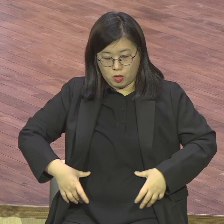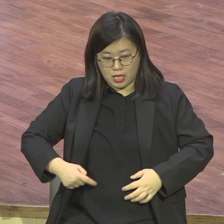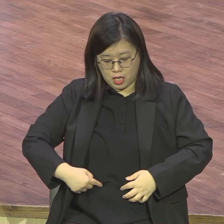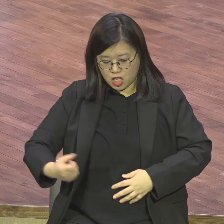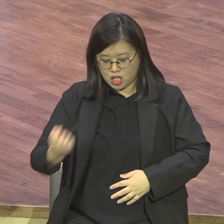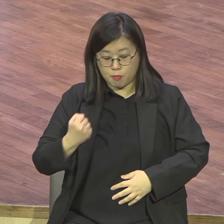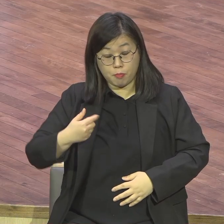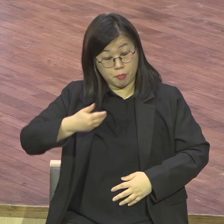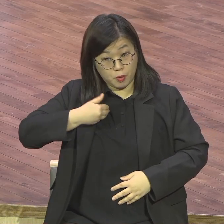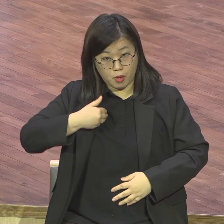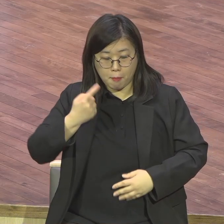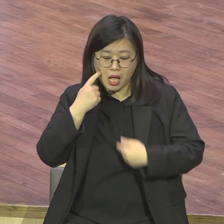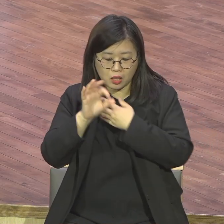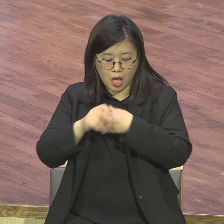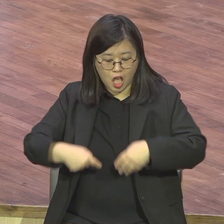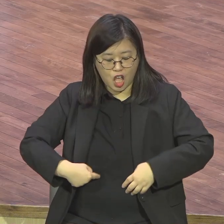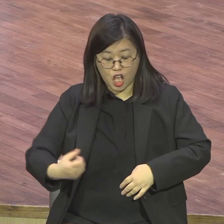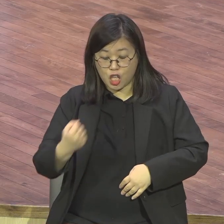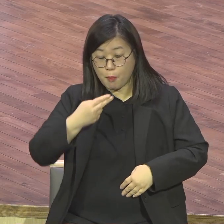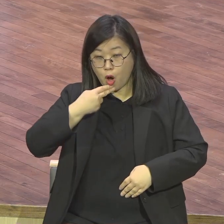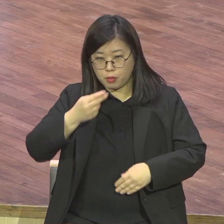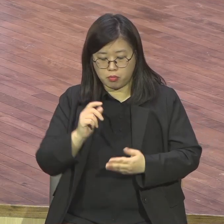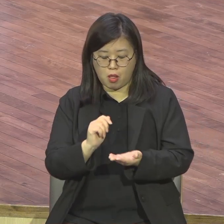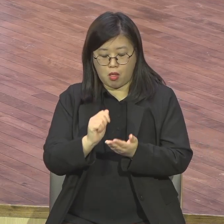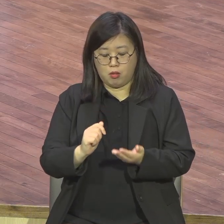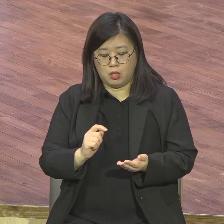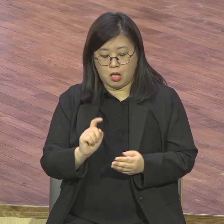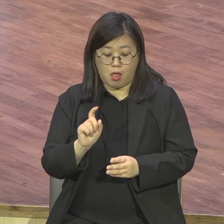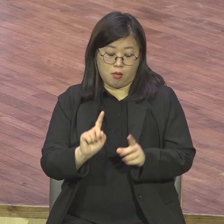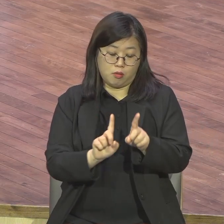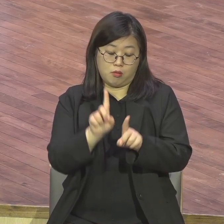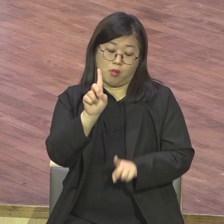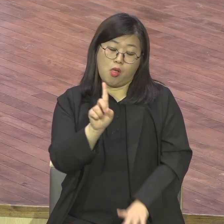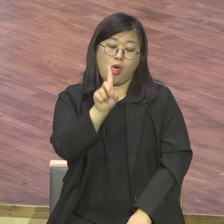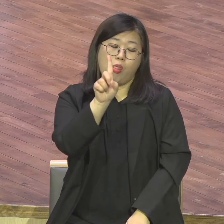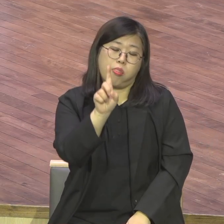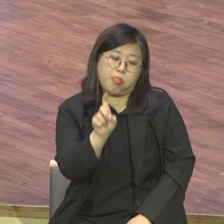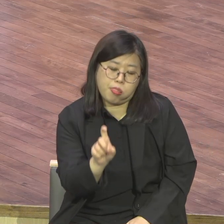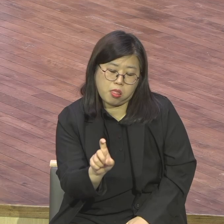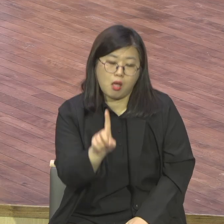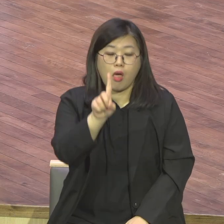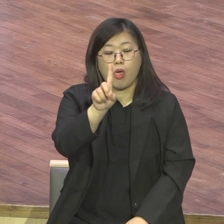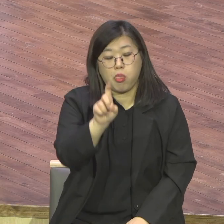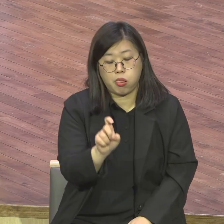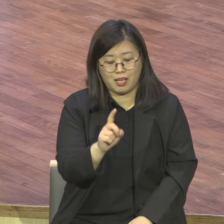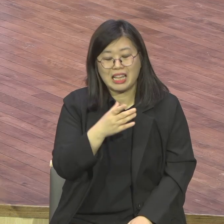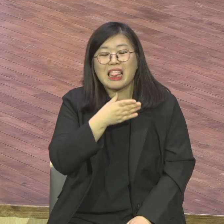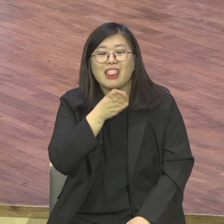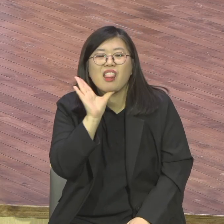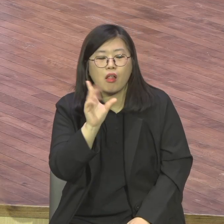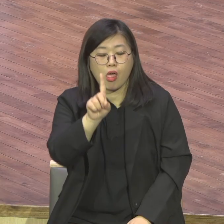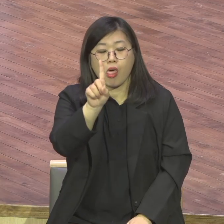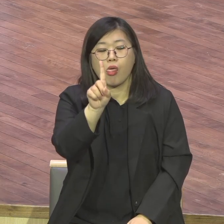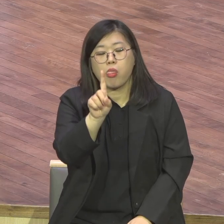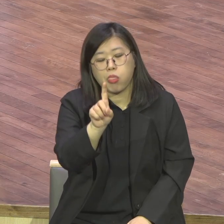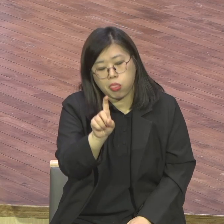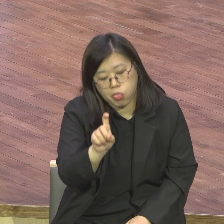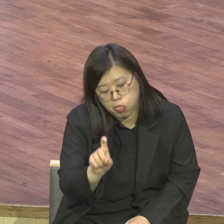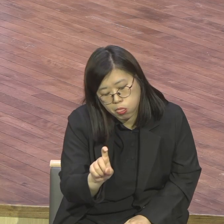걸어분도 빨리 못 걸어요. 건지게 빨리빨리 움직여줘야 돼요. 신경이 전달이 늦어가지고 노인들